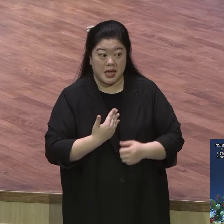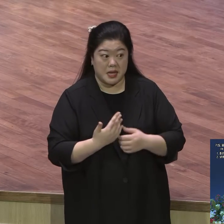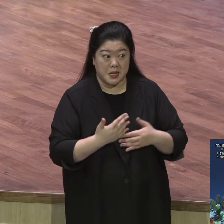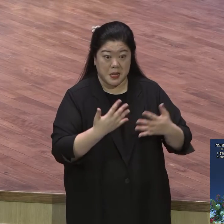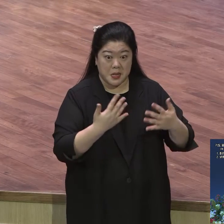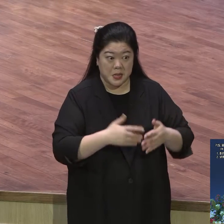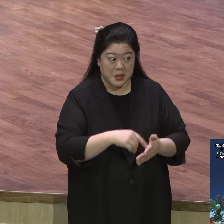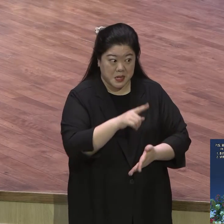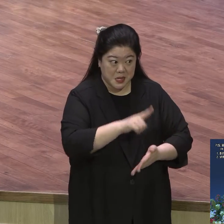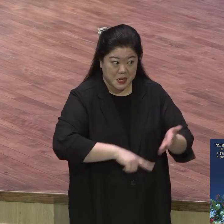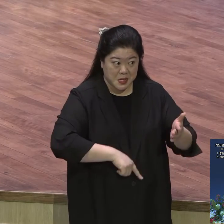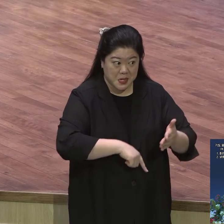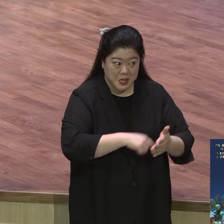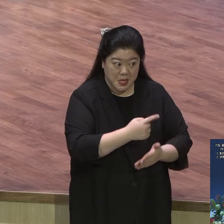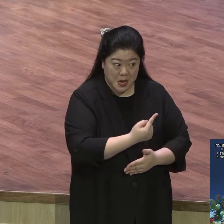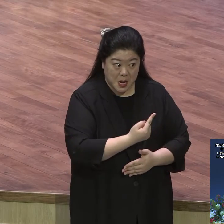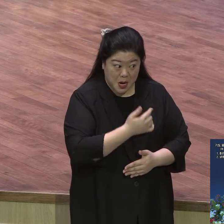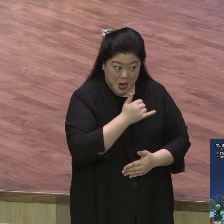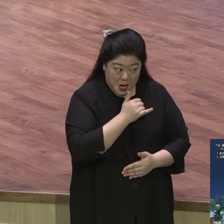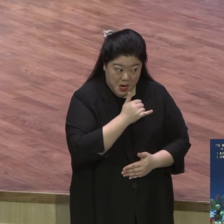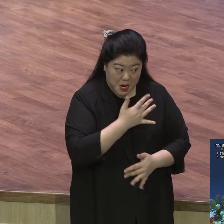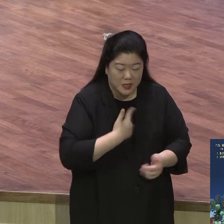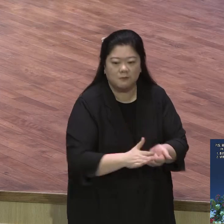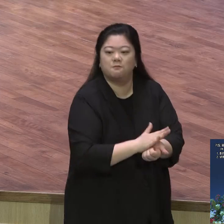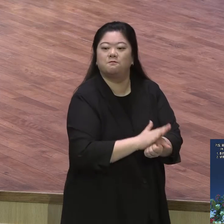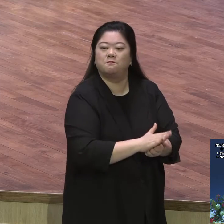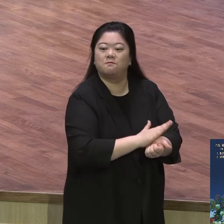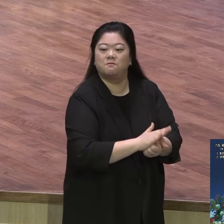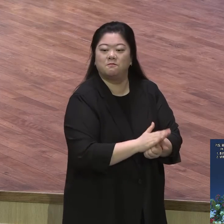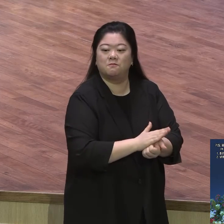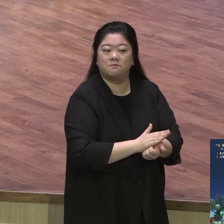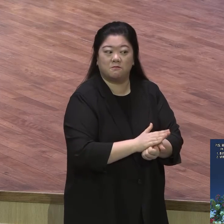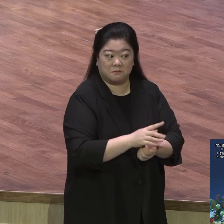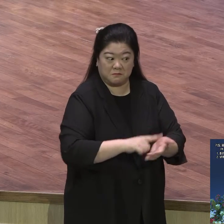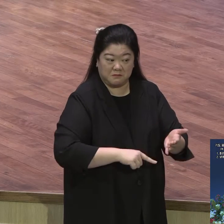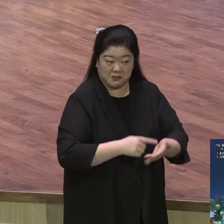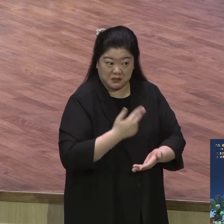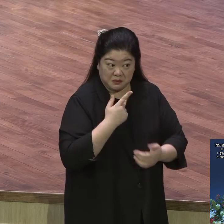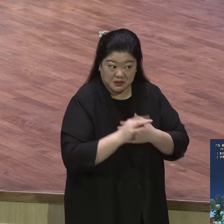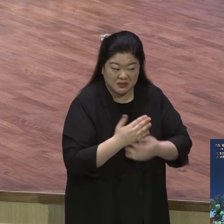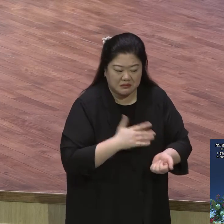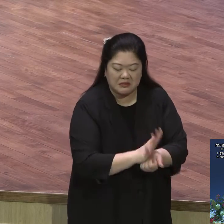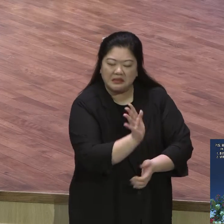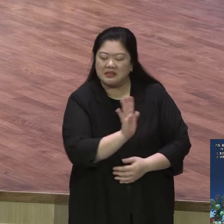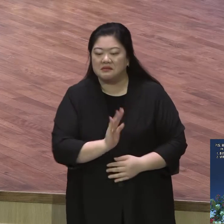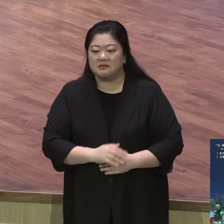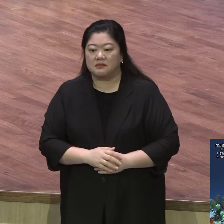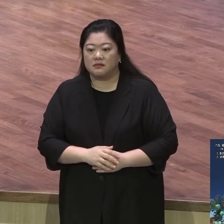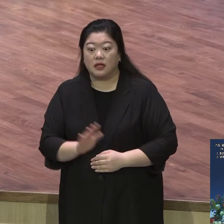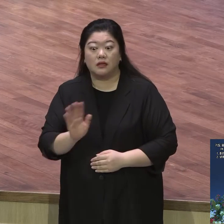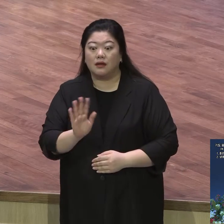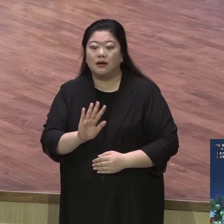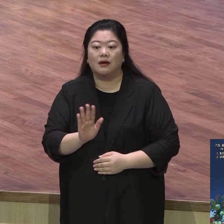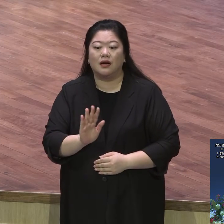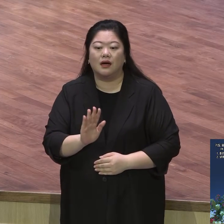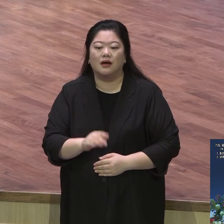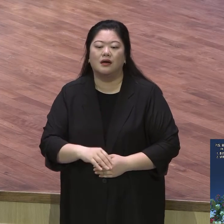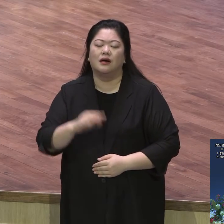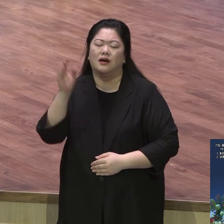주는 개념이에요 너희가 남에게 바라는 대로 남에게 해주라 이 의미 이게